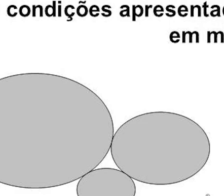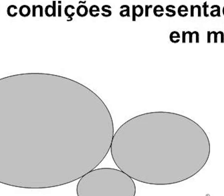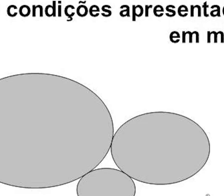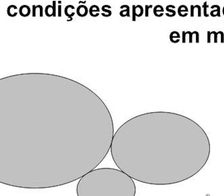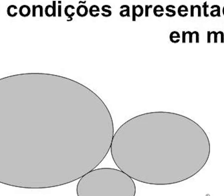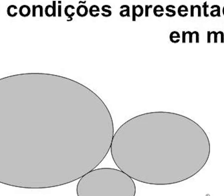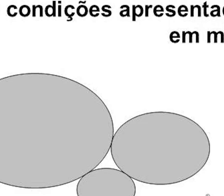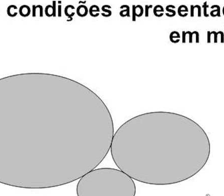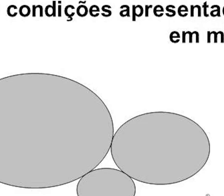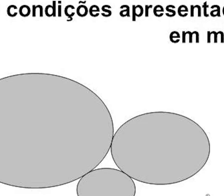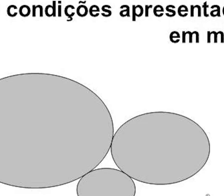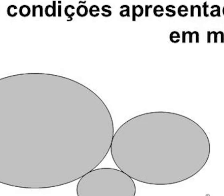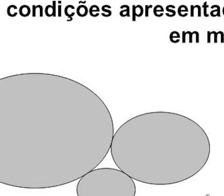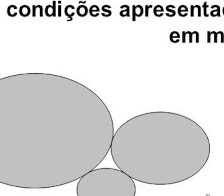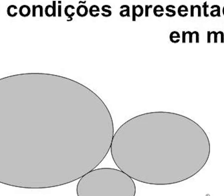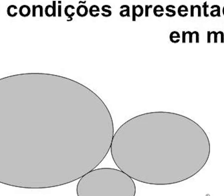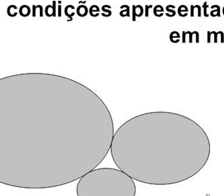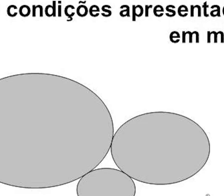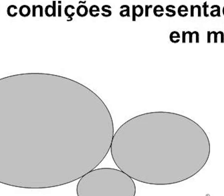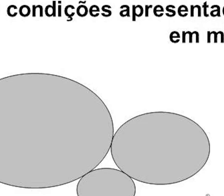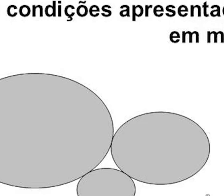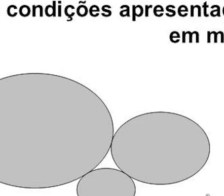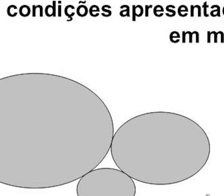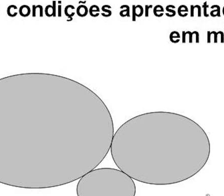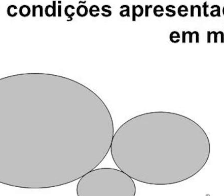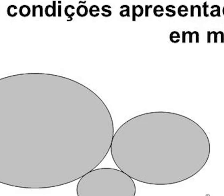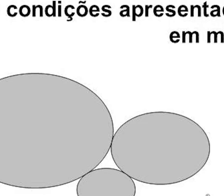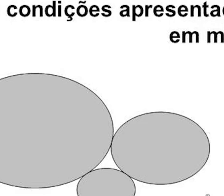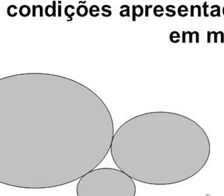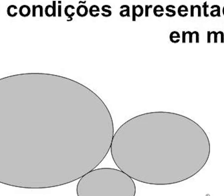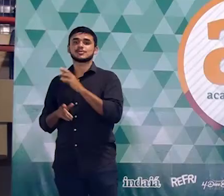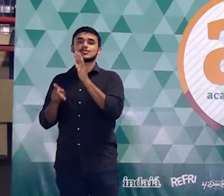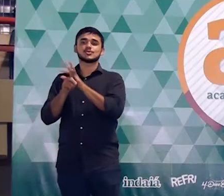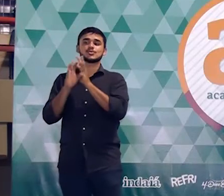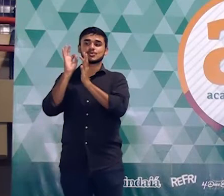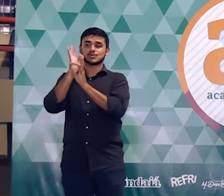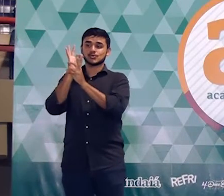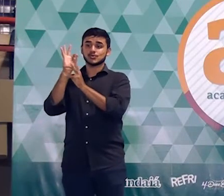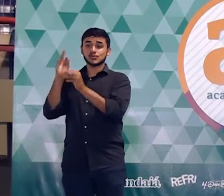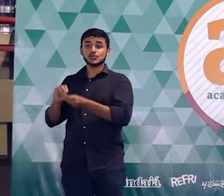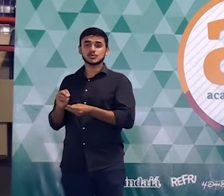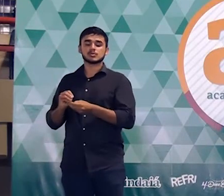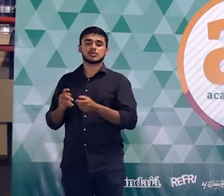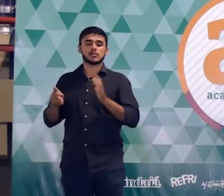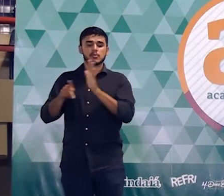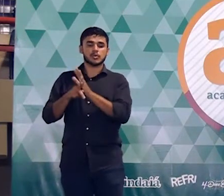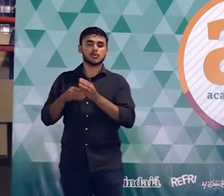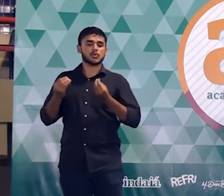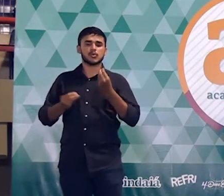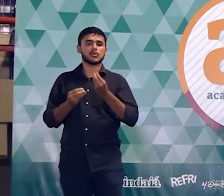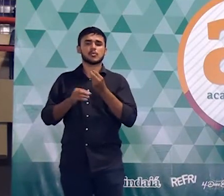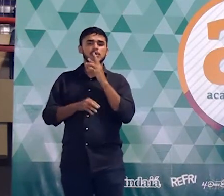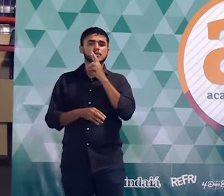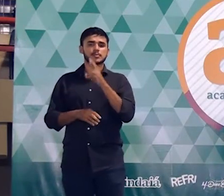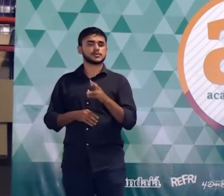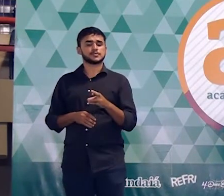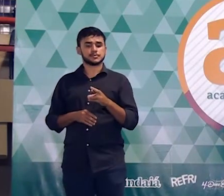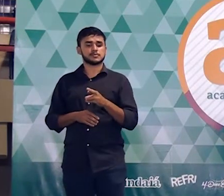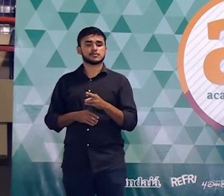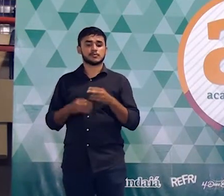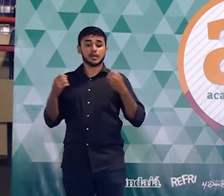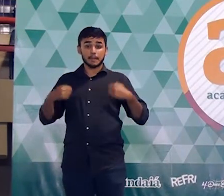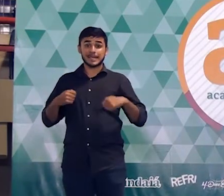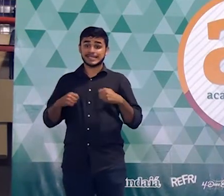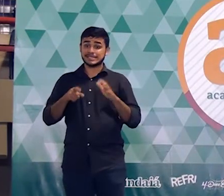individualmente cada uma dessas regiões que estão destacadas mas o que é que o enunciado a questão pediu pra gente? o